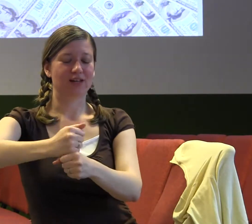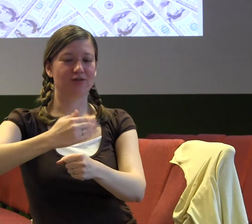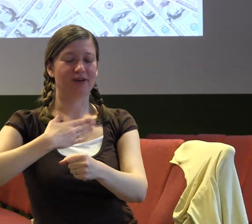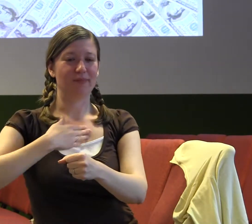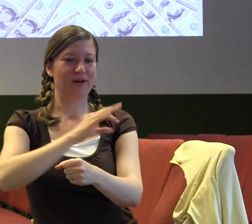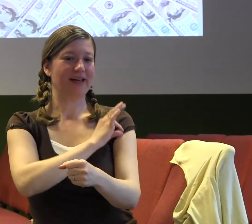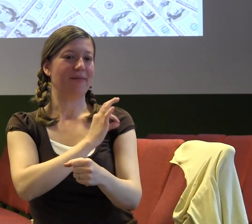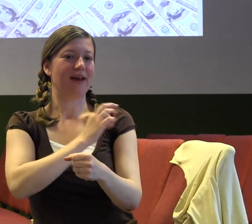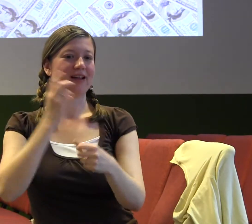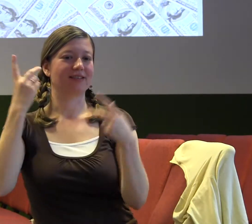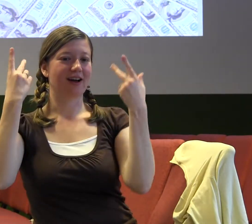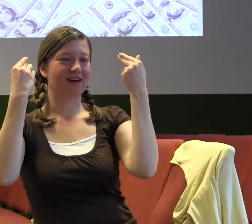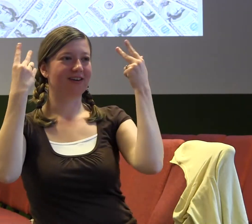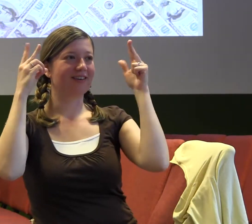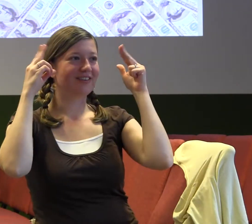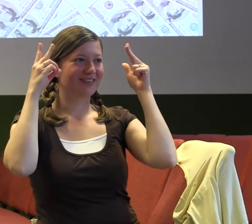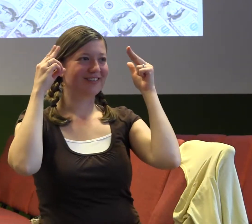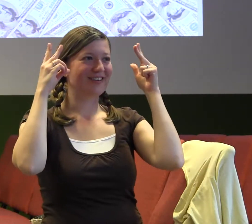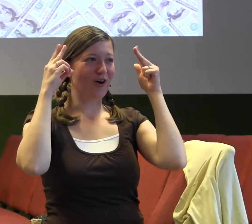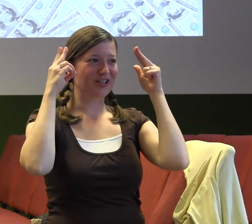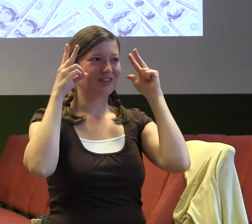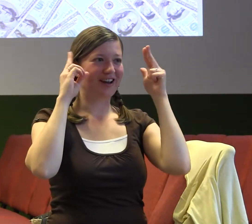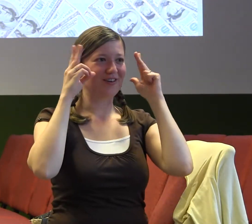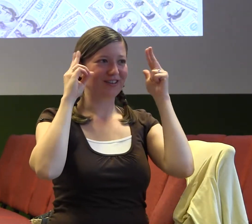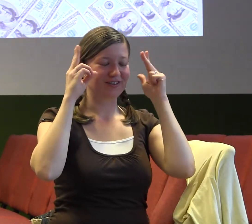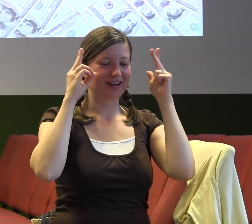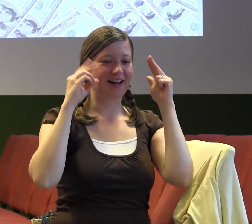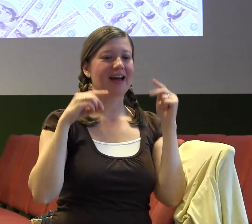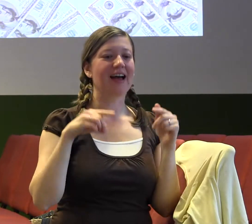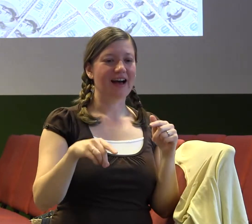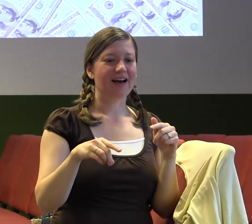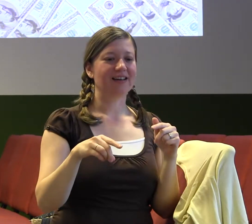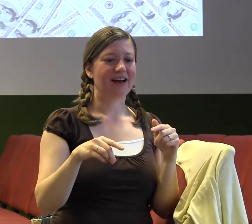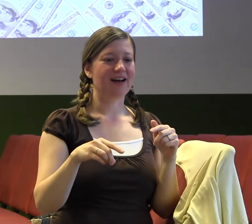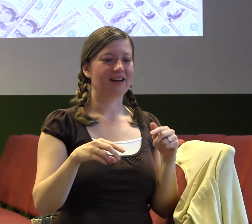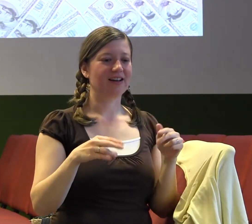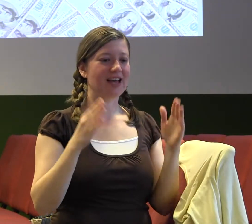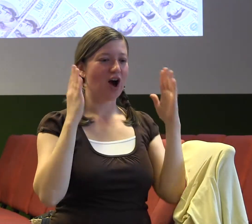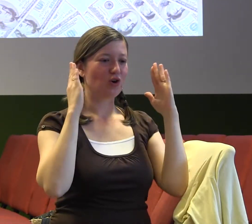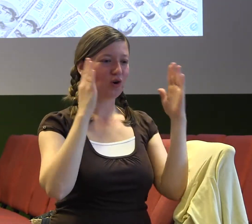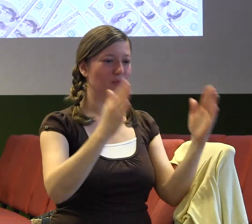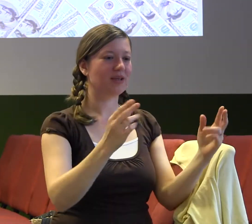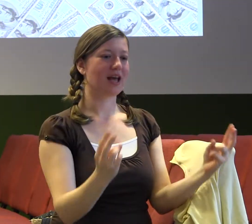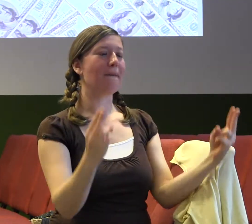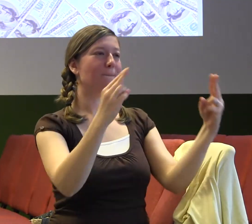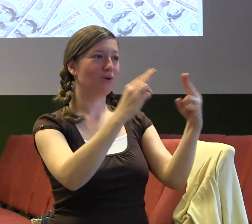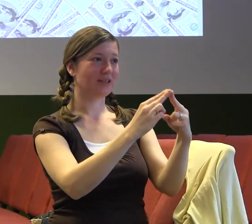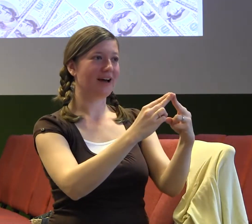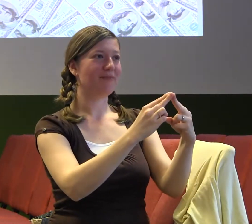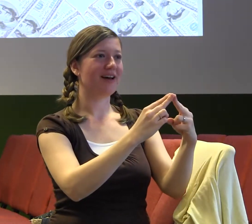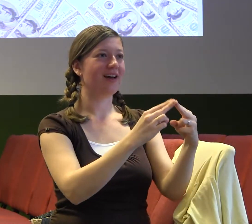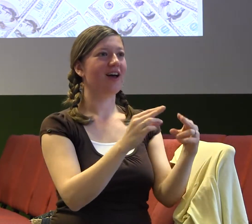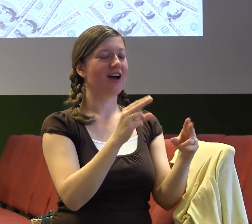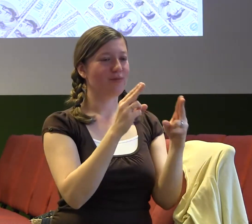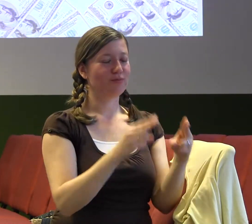pohodička, že nejsem ve stresu s nějaké čekající fronty, jako když jsem dělala servírku nebo když jsem dělala v supermerketu, můžu se uvolnit a